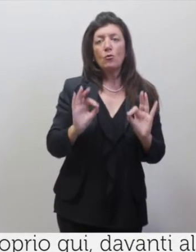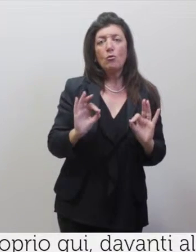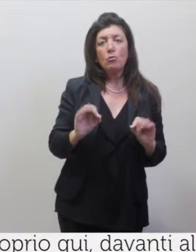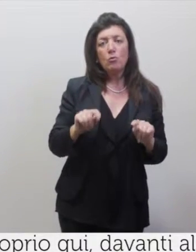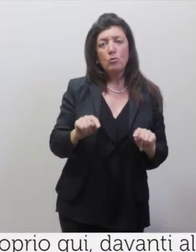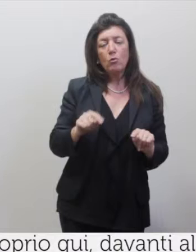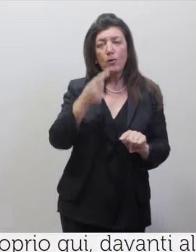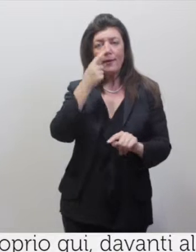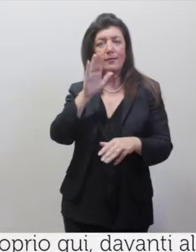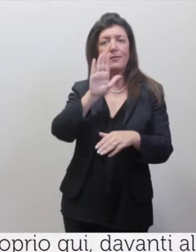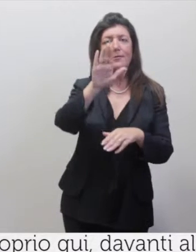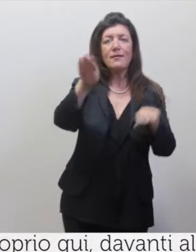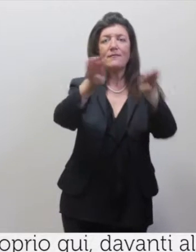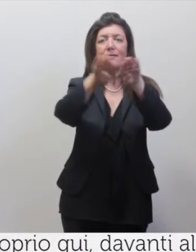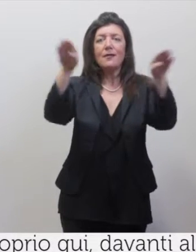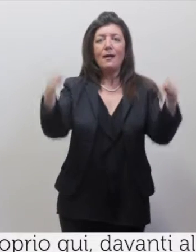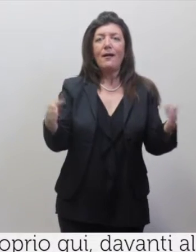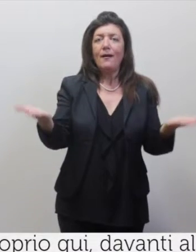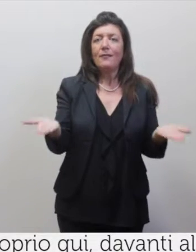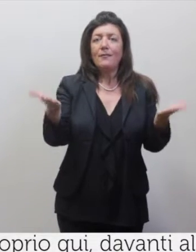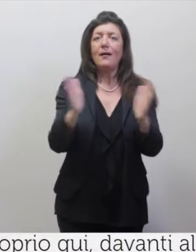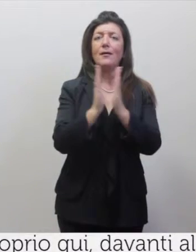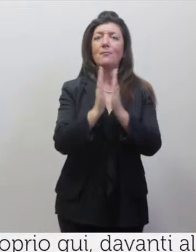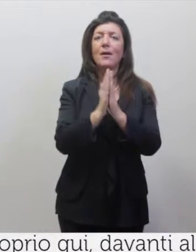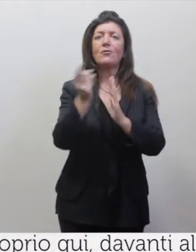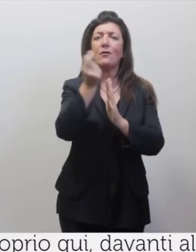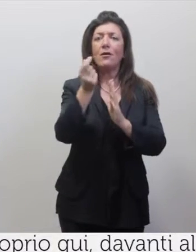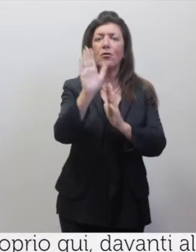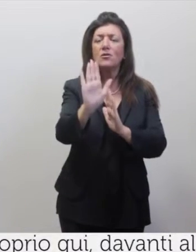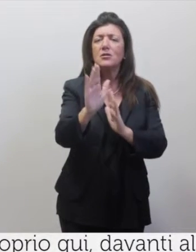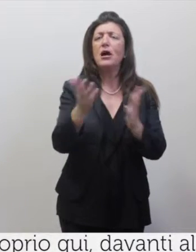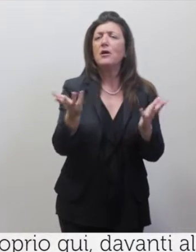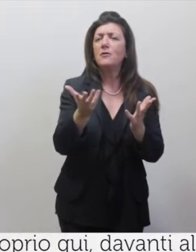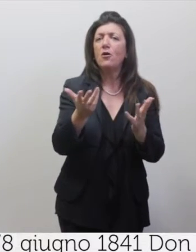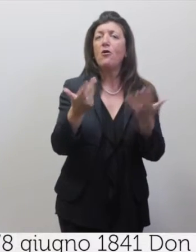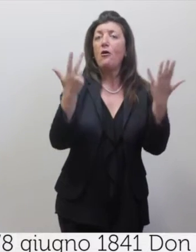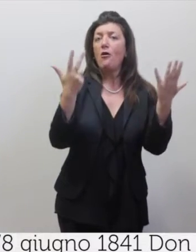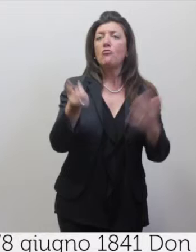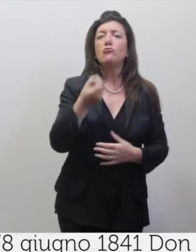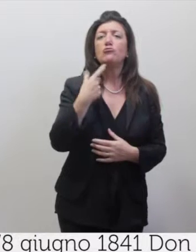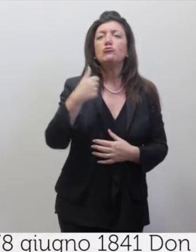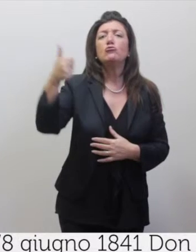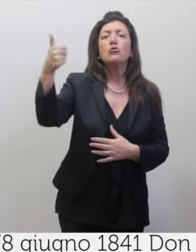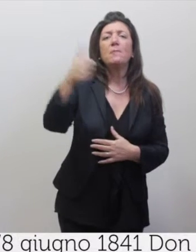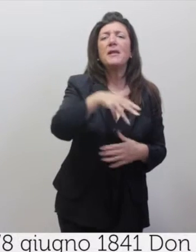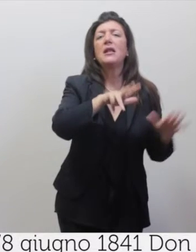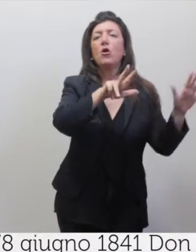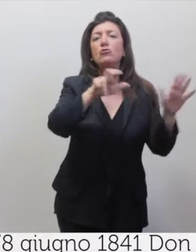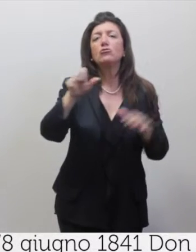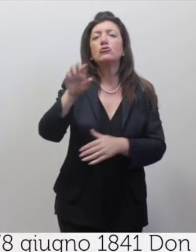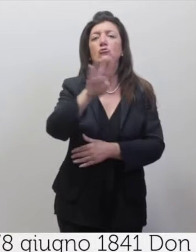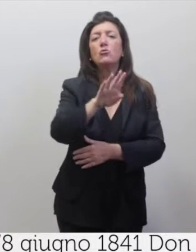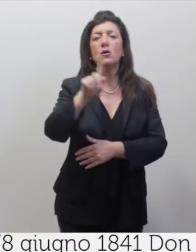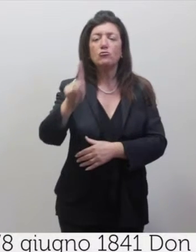davanti all'altare della madonna del rosario che l'otto giugno 1841 don